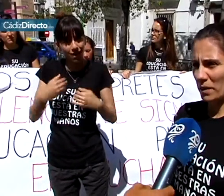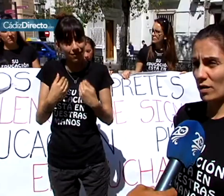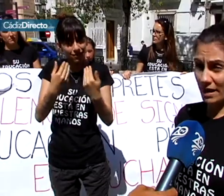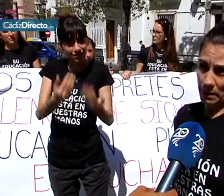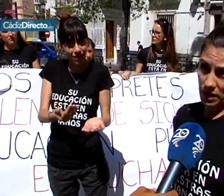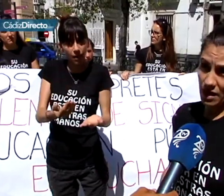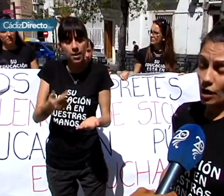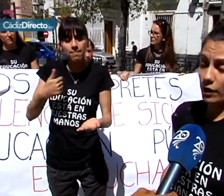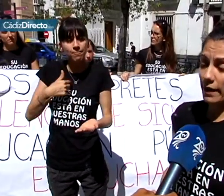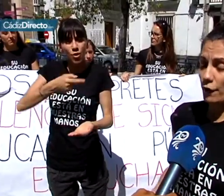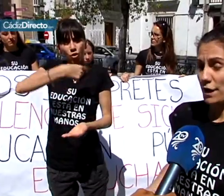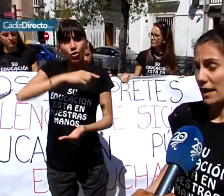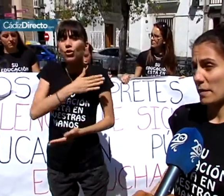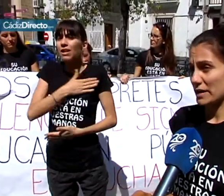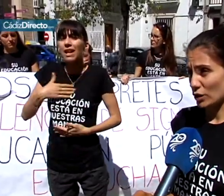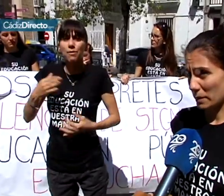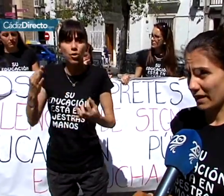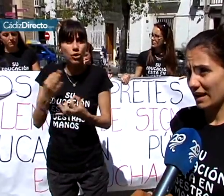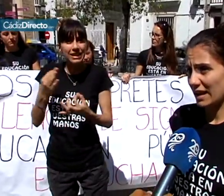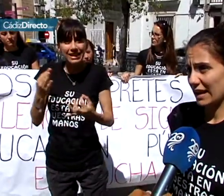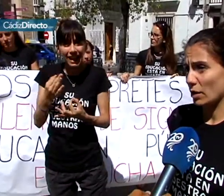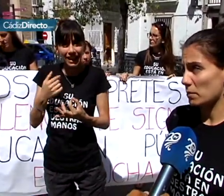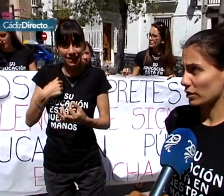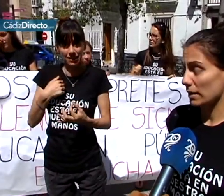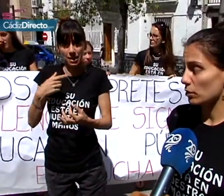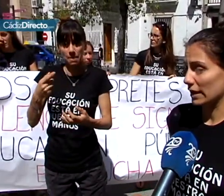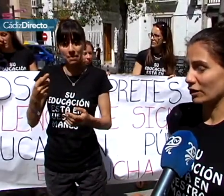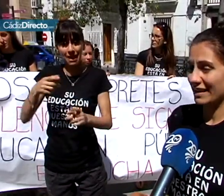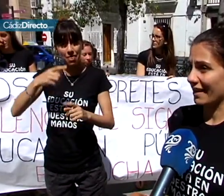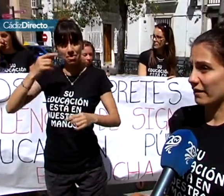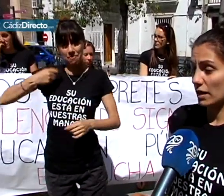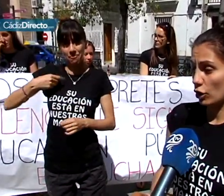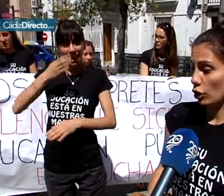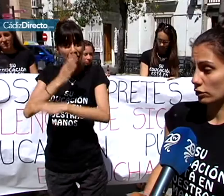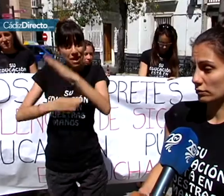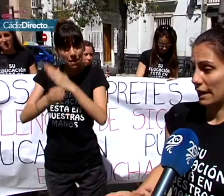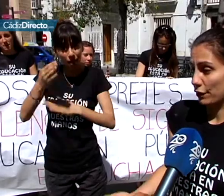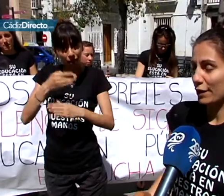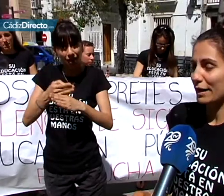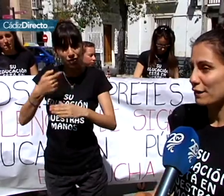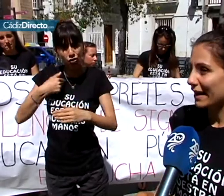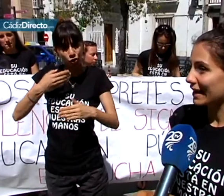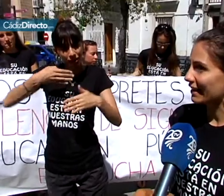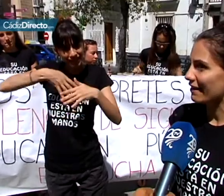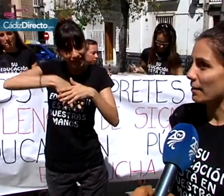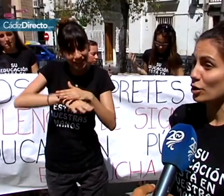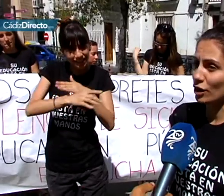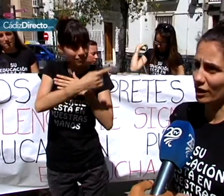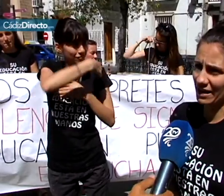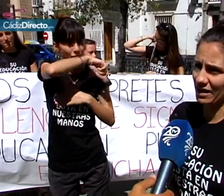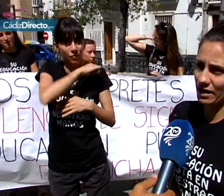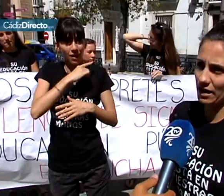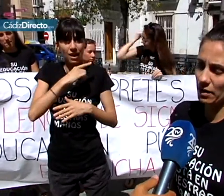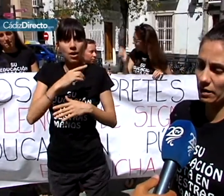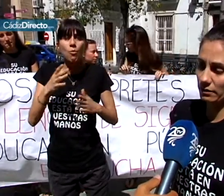en el convenio de discapacidad, no el de oficinas y despachos de Madrid, que es el que ahora mismo tenemos, que no tiene nada que ver ni con la zona geográfica en que trabajamos ni